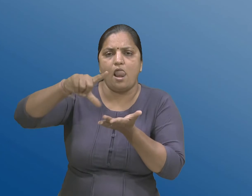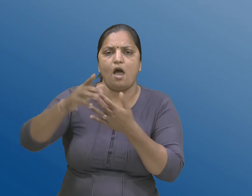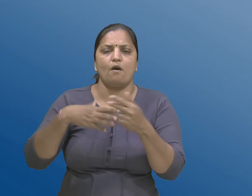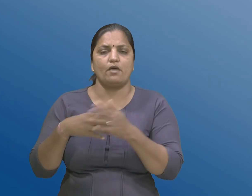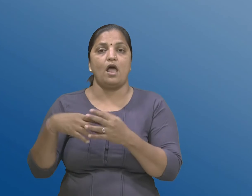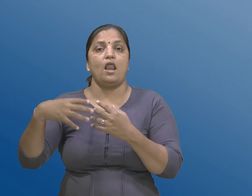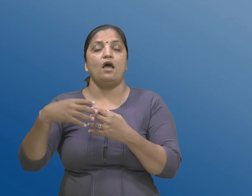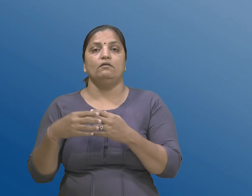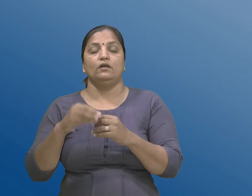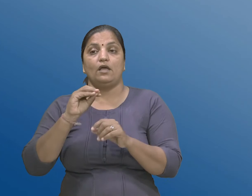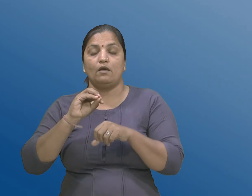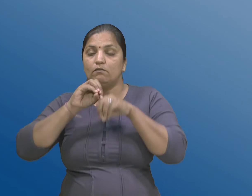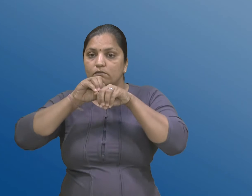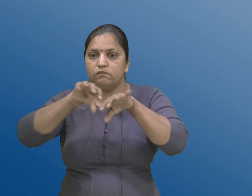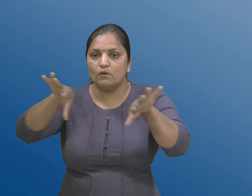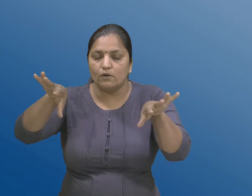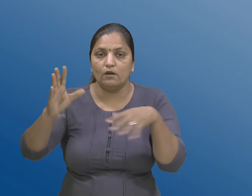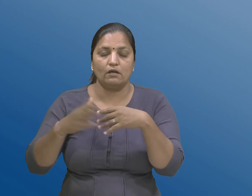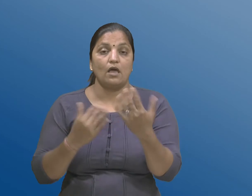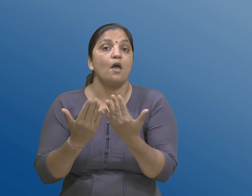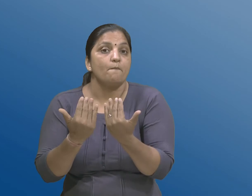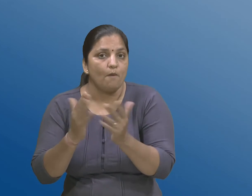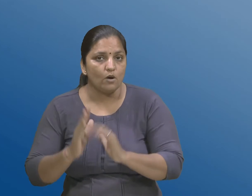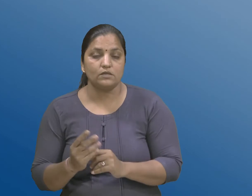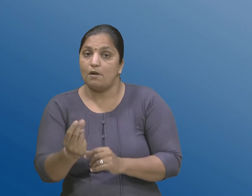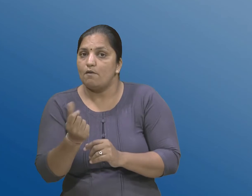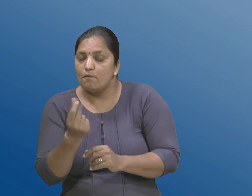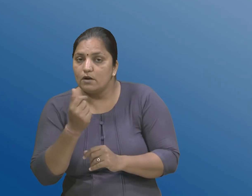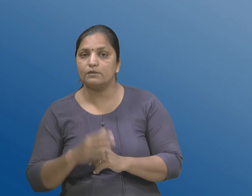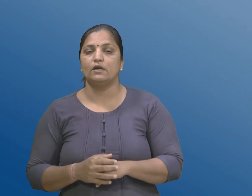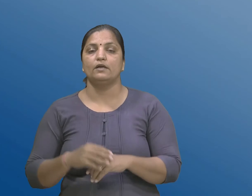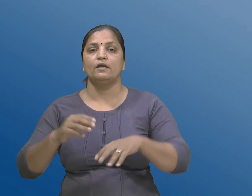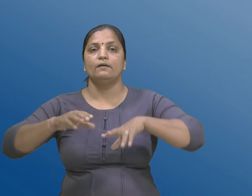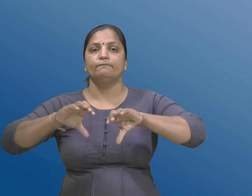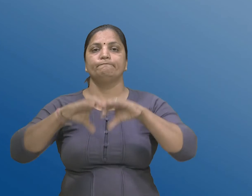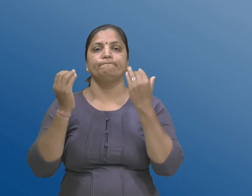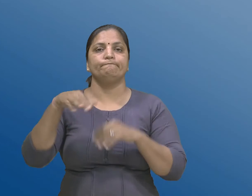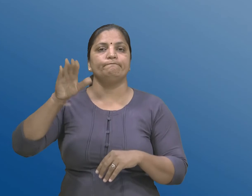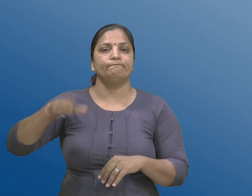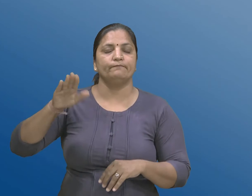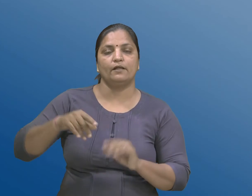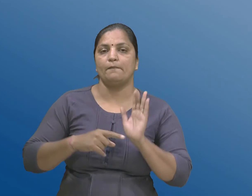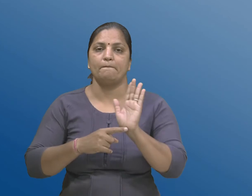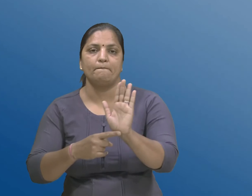आवे ते पची शक्य बने तेटला जल्दी संसदना दरेक गुरु समक्ष मुक्वामा आवशे।